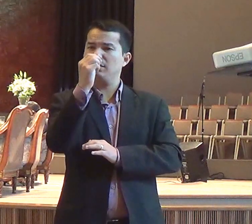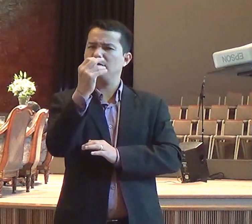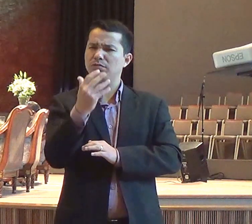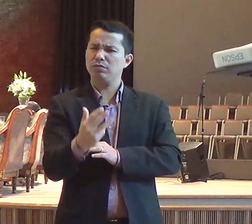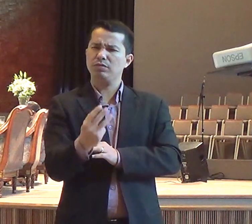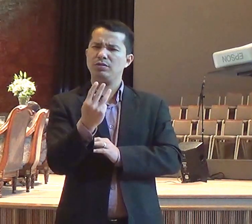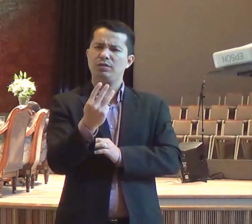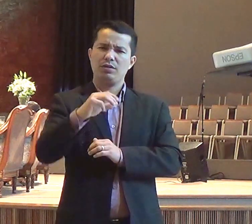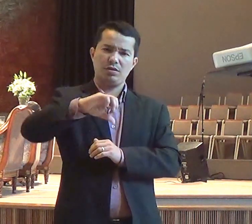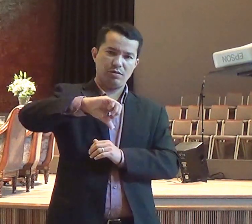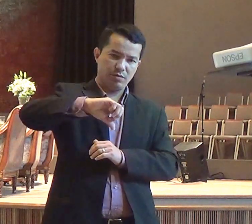39.